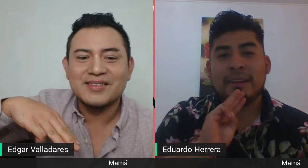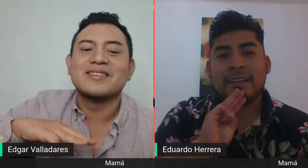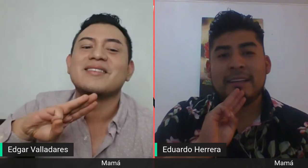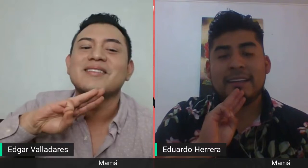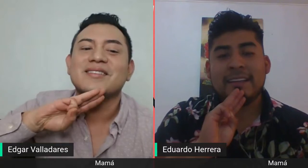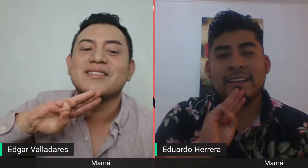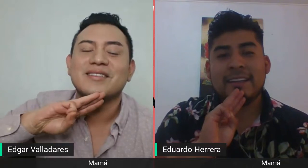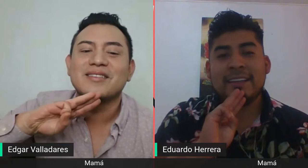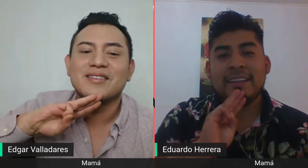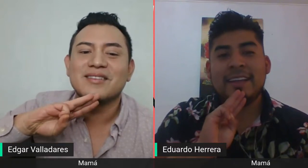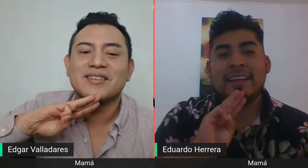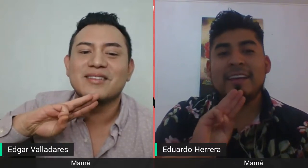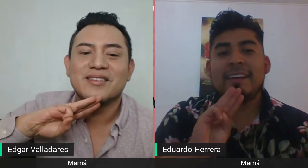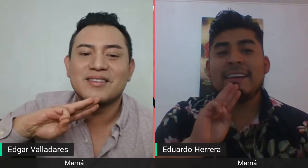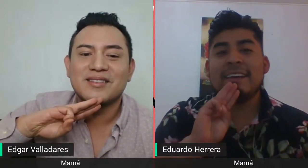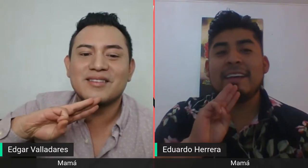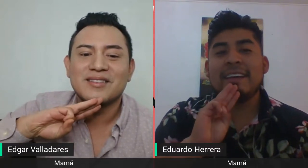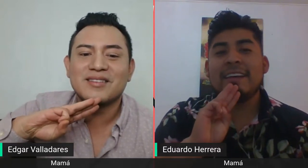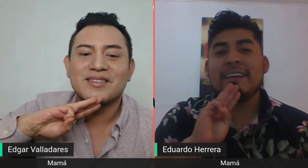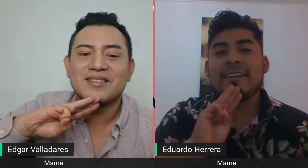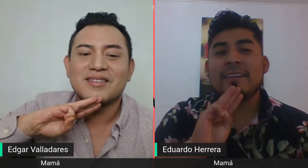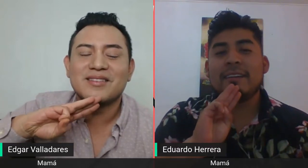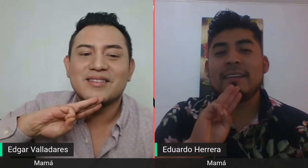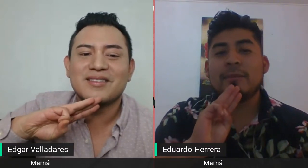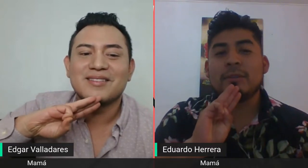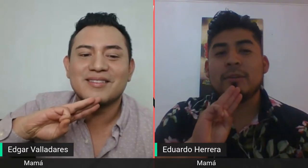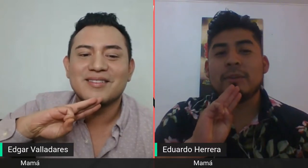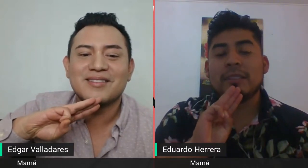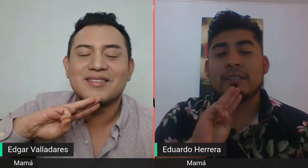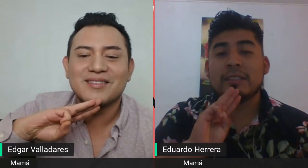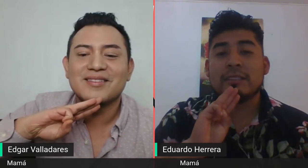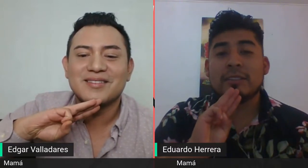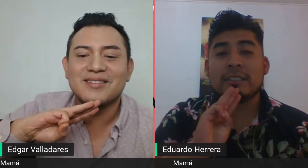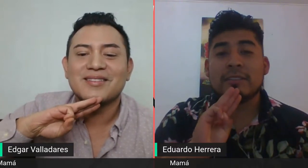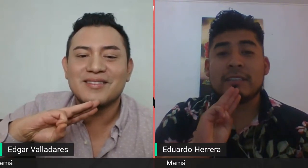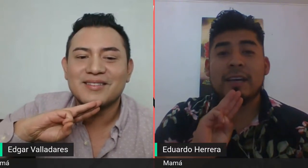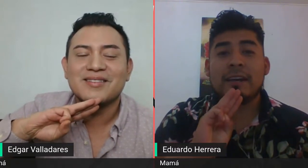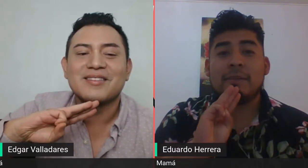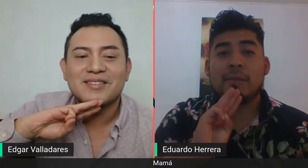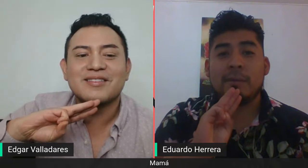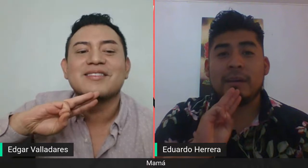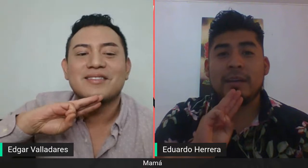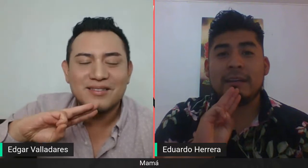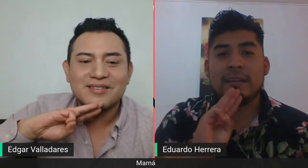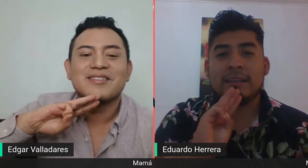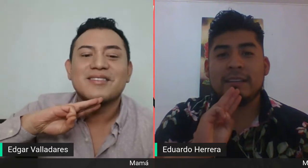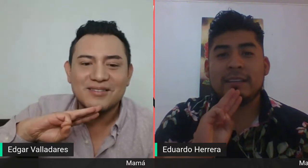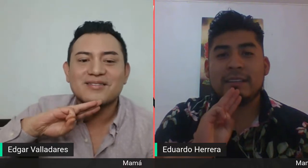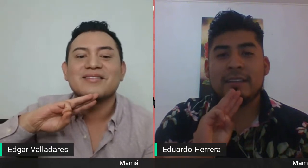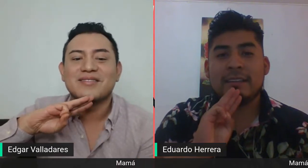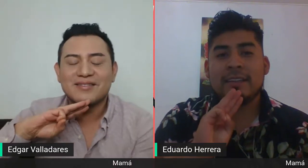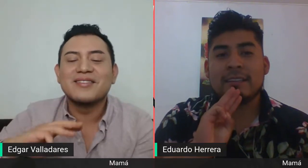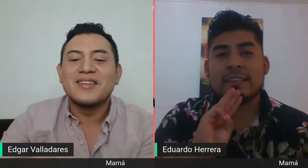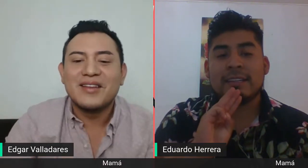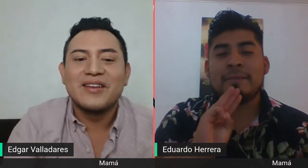y damos golpecitos y esto significa mamá. ¿Vale?